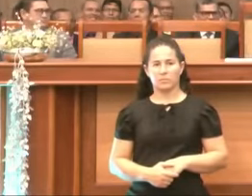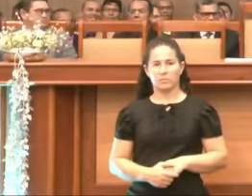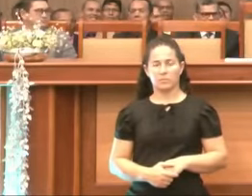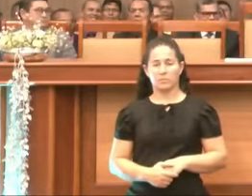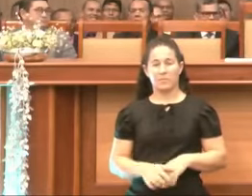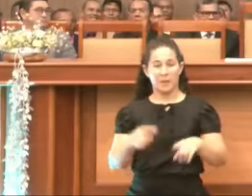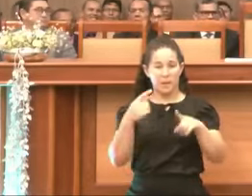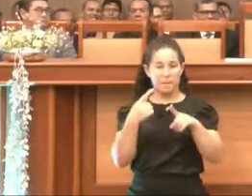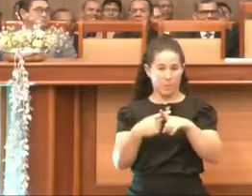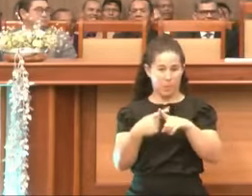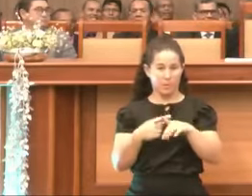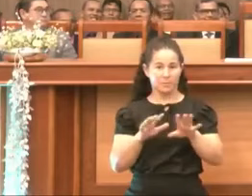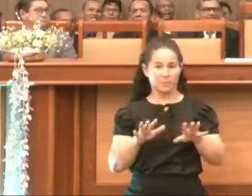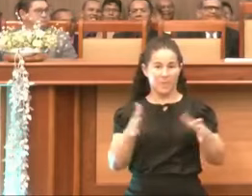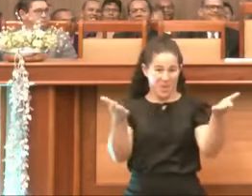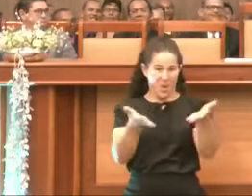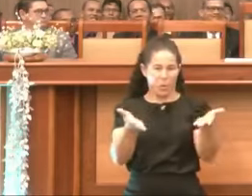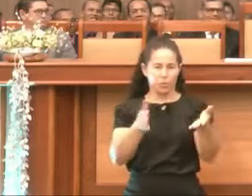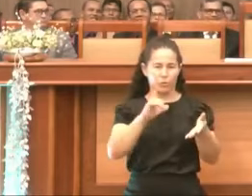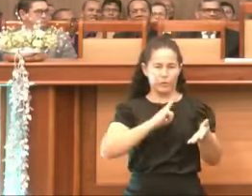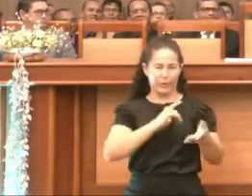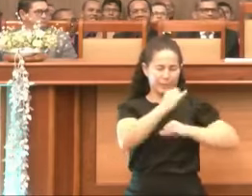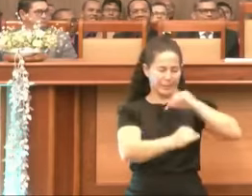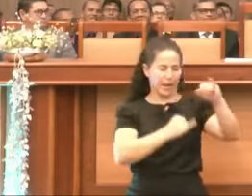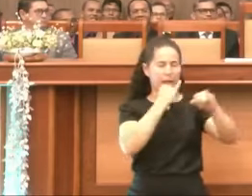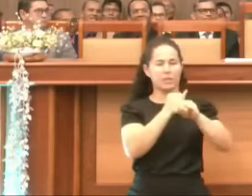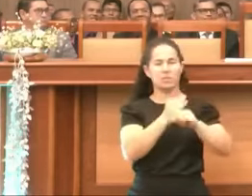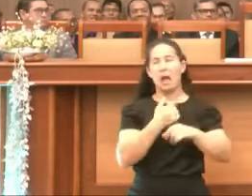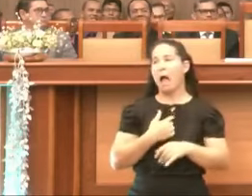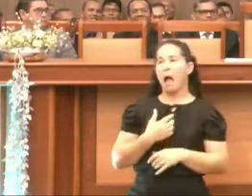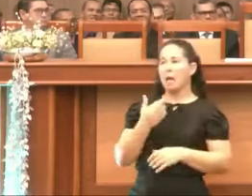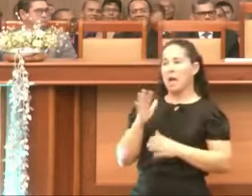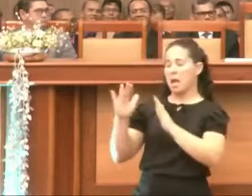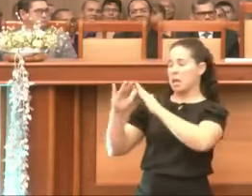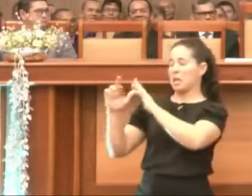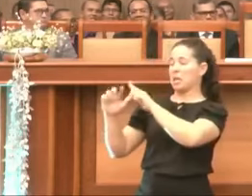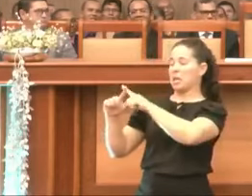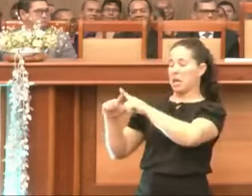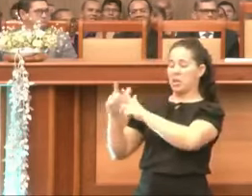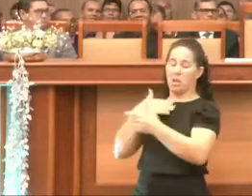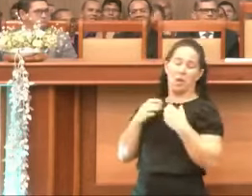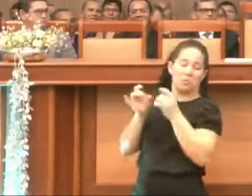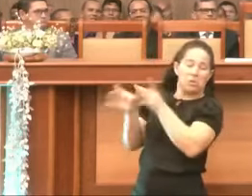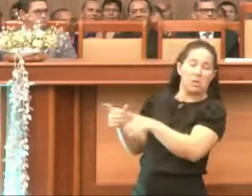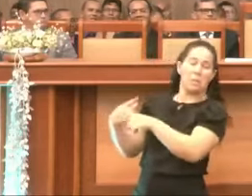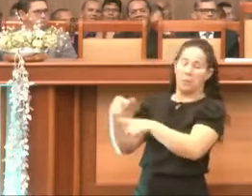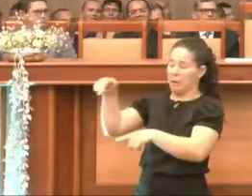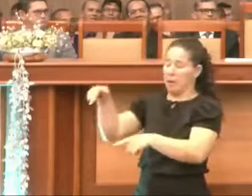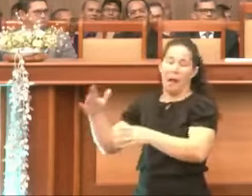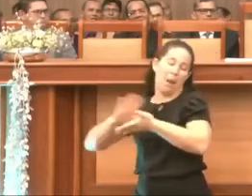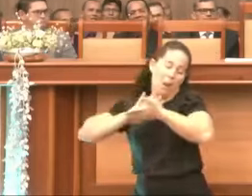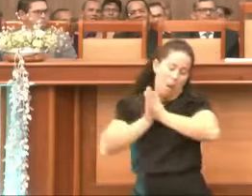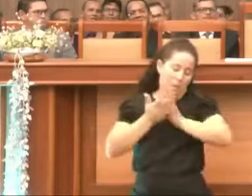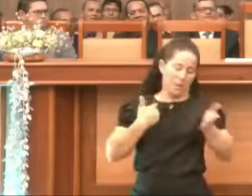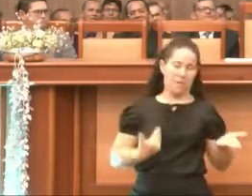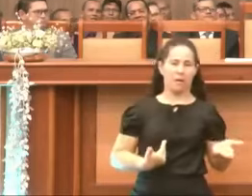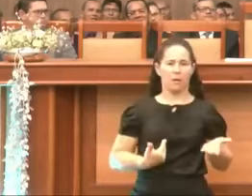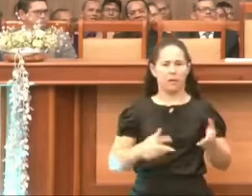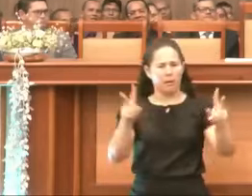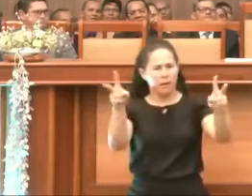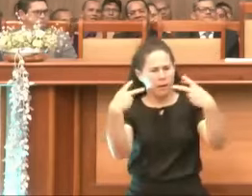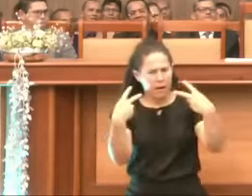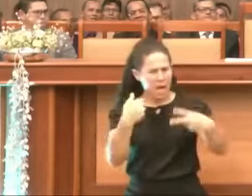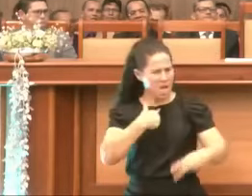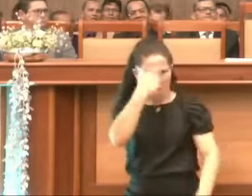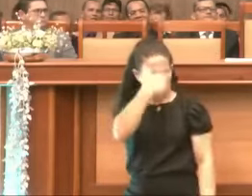É porque tem... Aí hoje está na internet esse negócio. Eu larguei a igreja. A igreja me oprimia. Eu preste bem atenção. Olha para cá, olha para cá. Eu não estou sendo